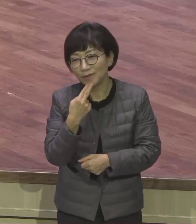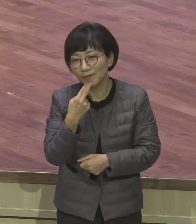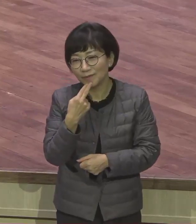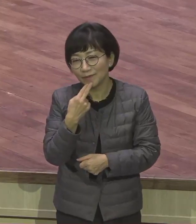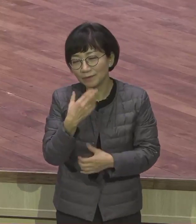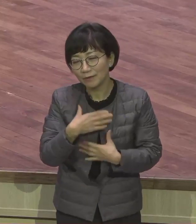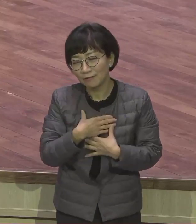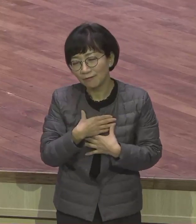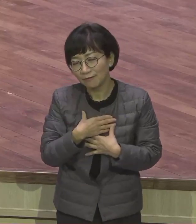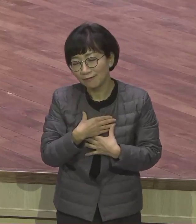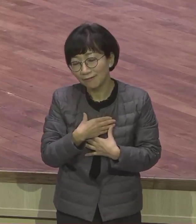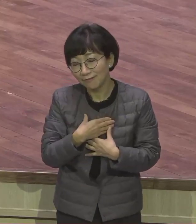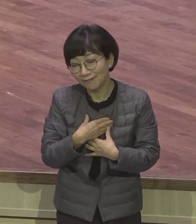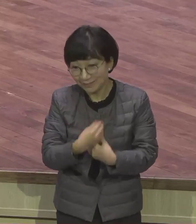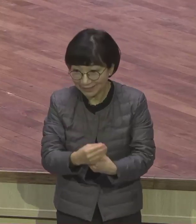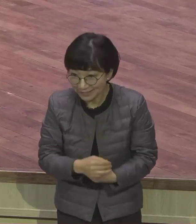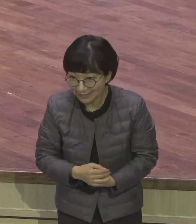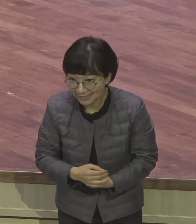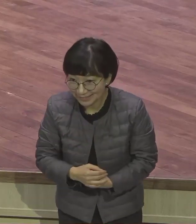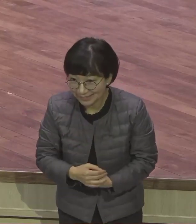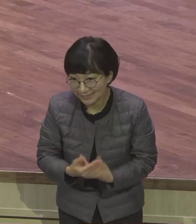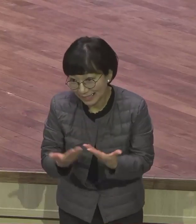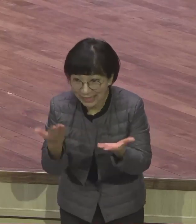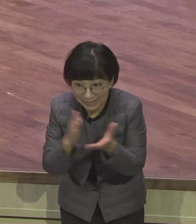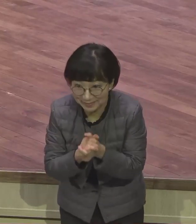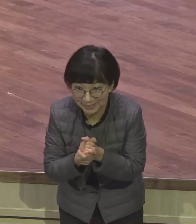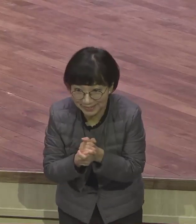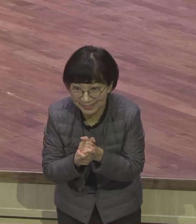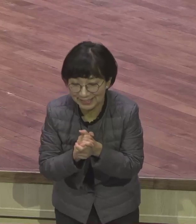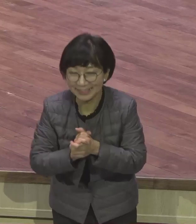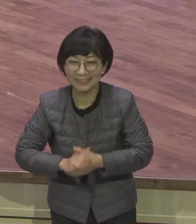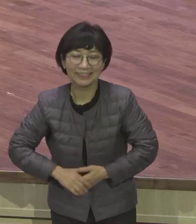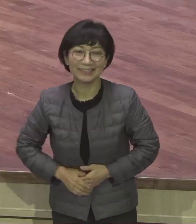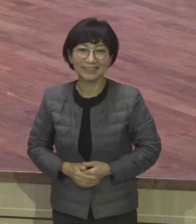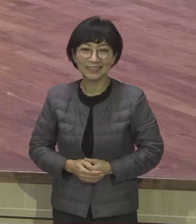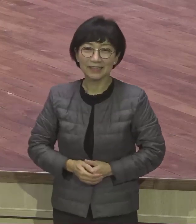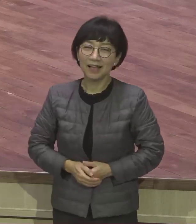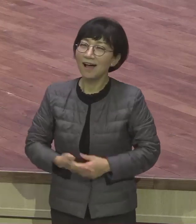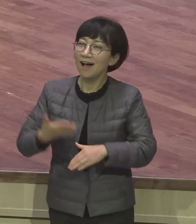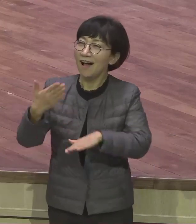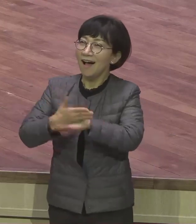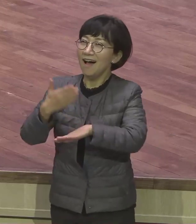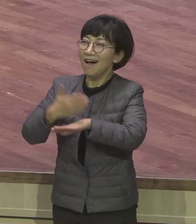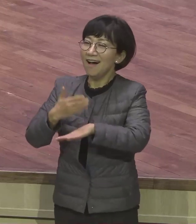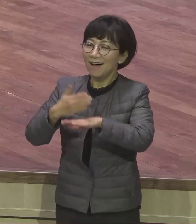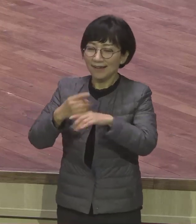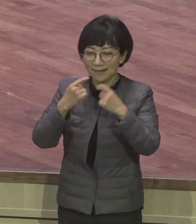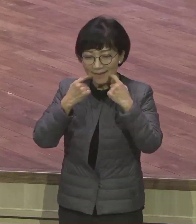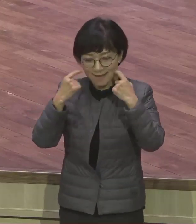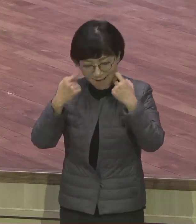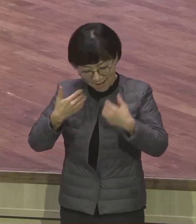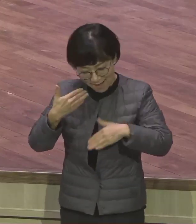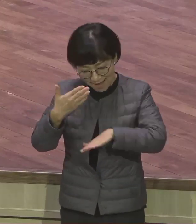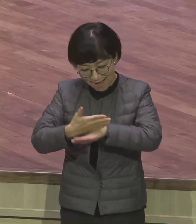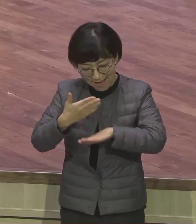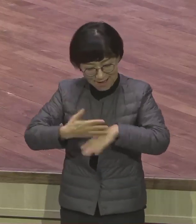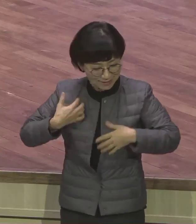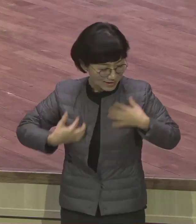아멘 아멘 그러니까 너가 감사하는 항상 기뻐 항상 그게